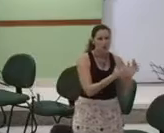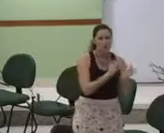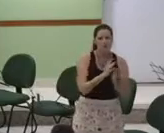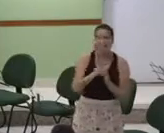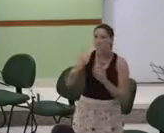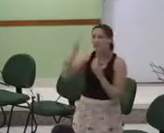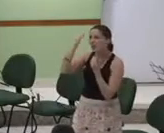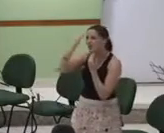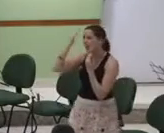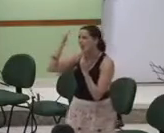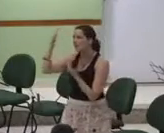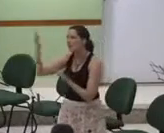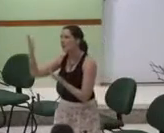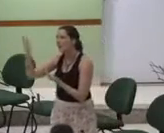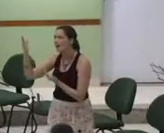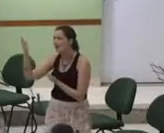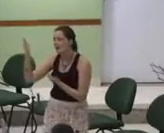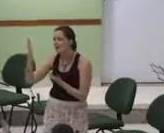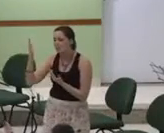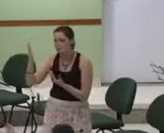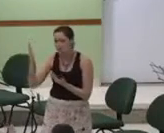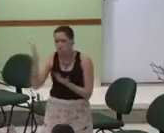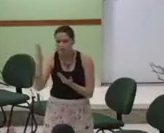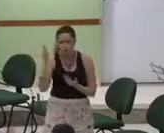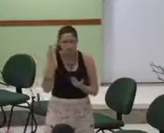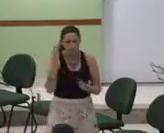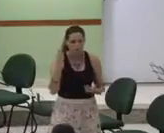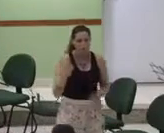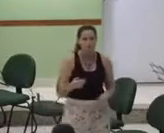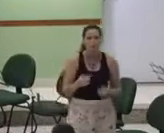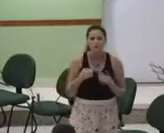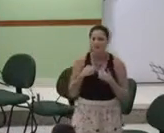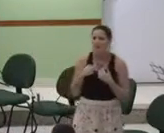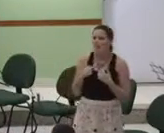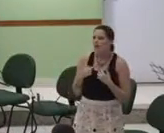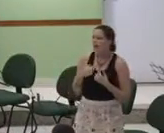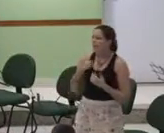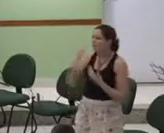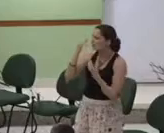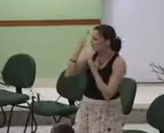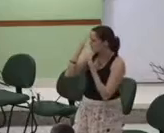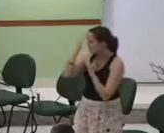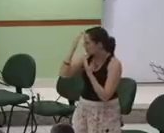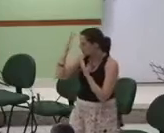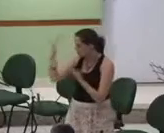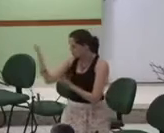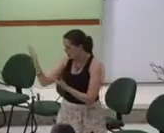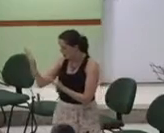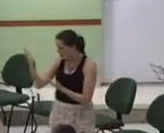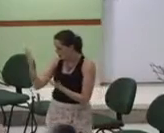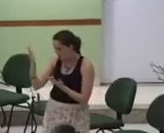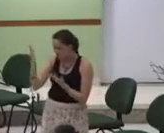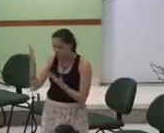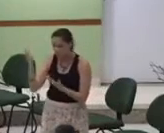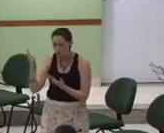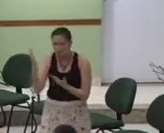Jesus, Jesus te agradeço Eu te agradeço